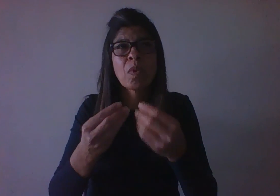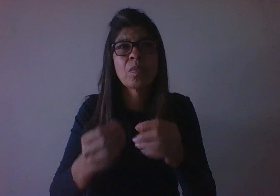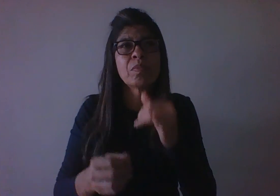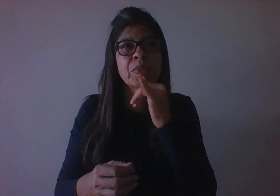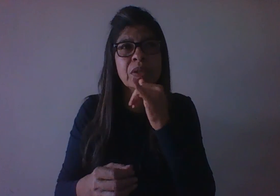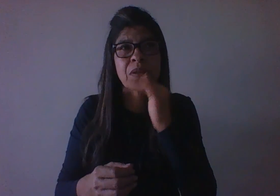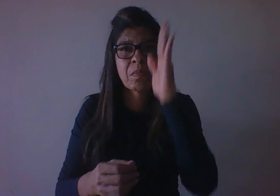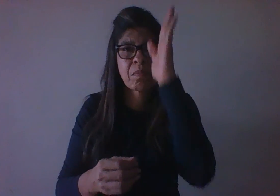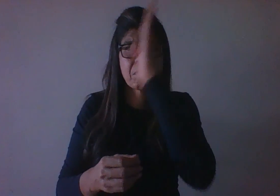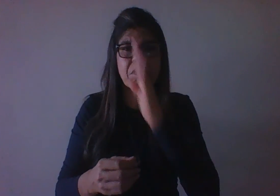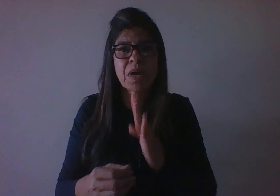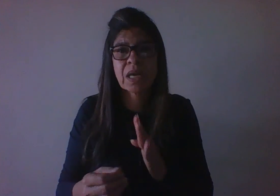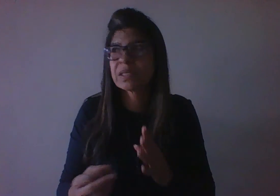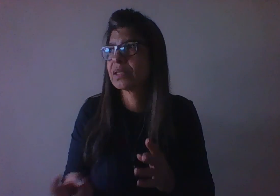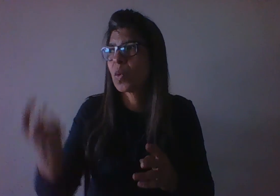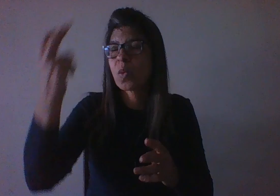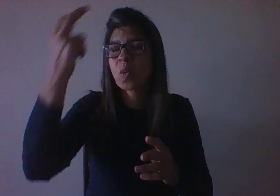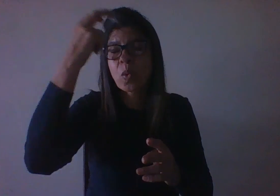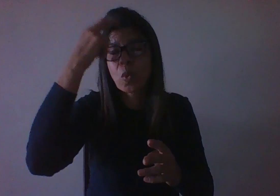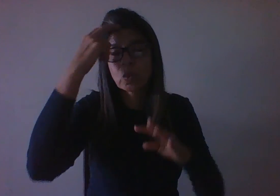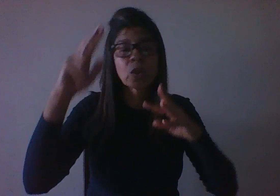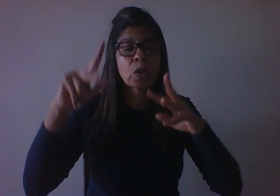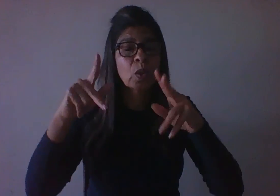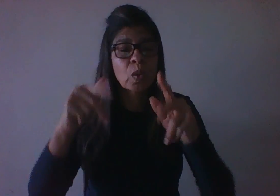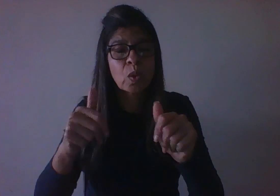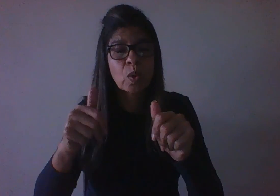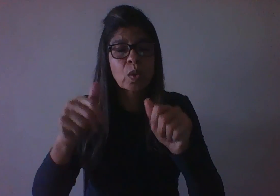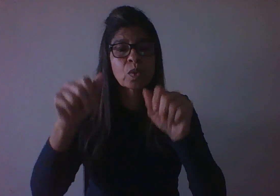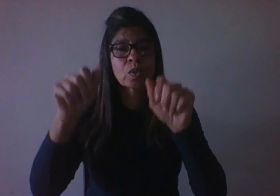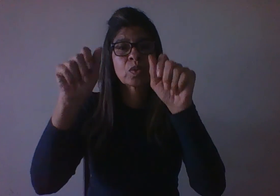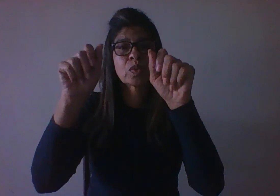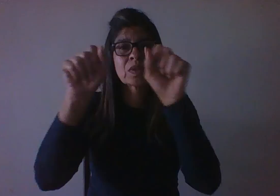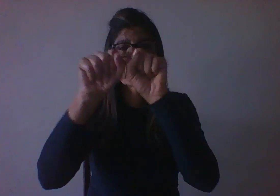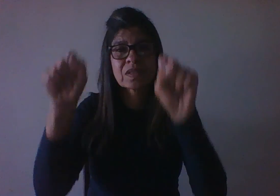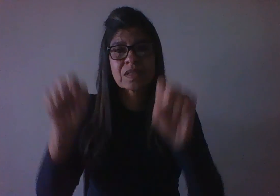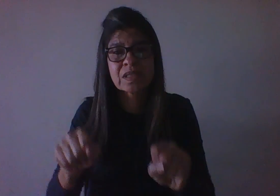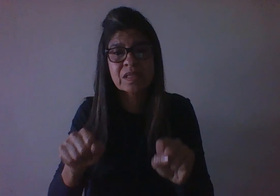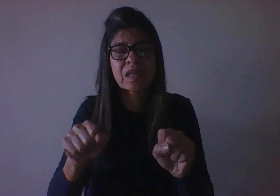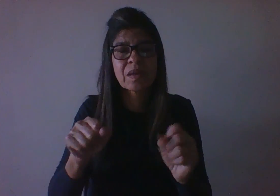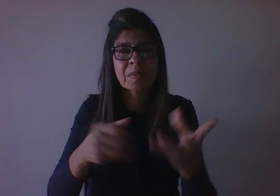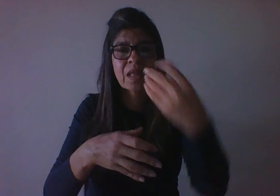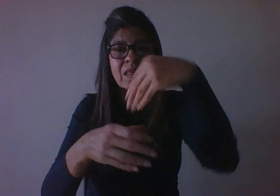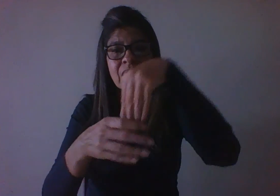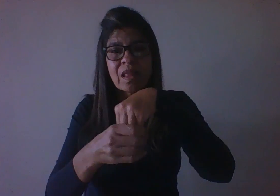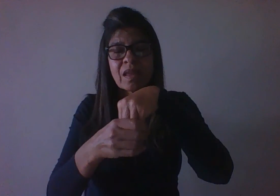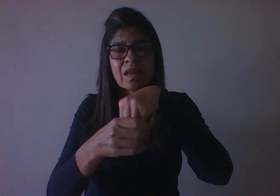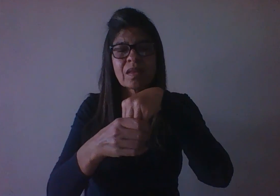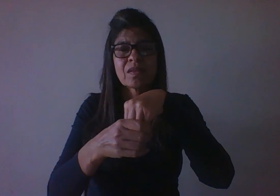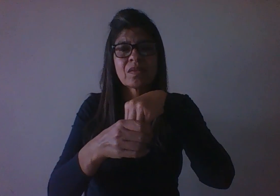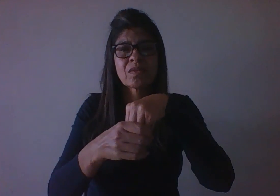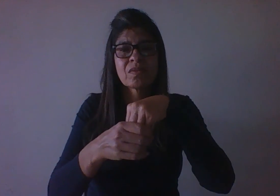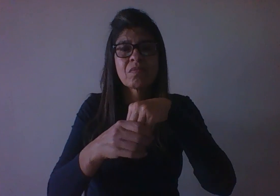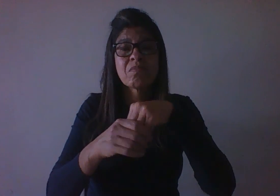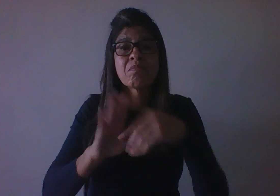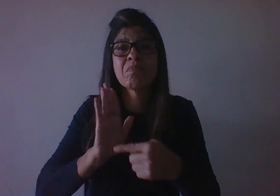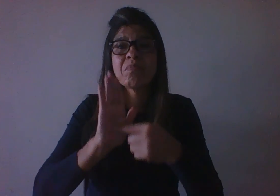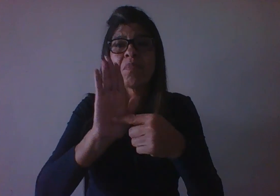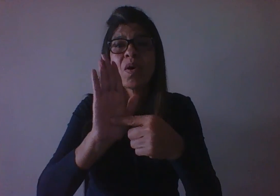Então, todos esses sistemas estão interligados, promovendo uma visão que permita a análise do comportamento que não se dê